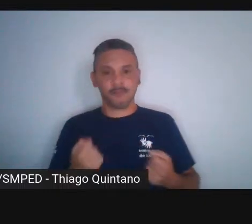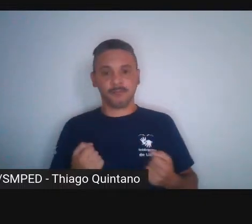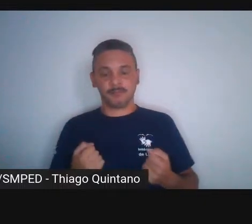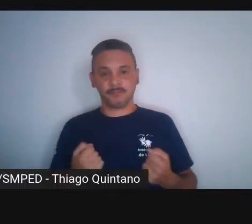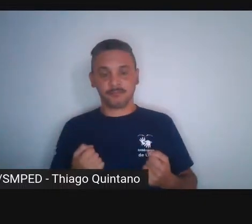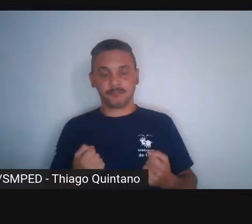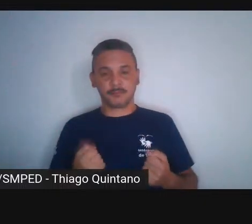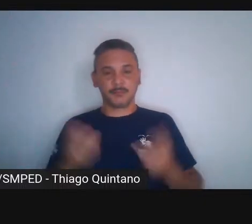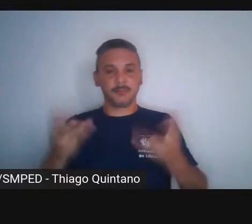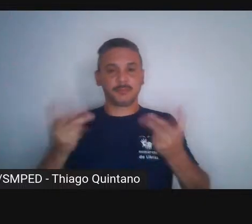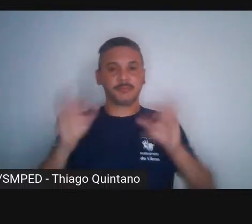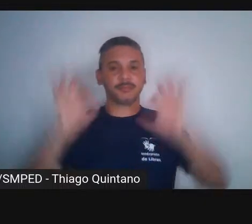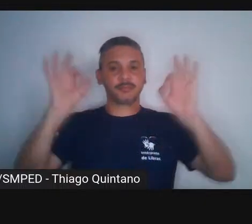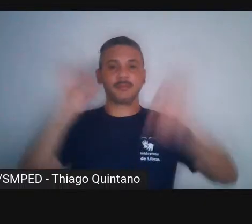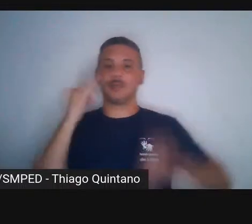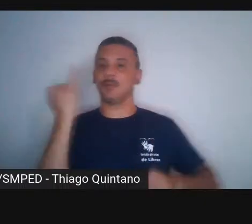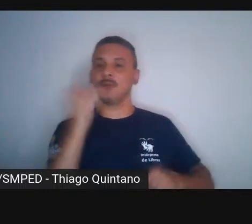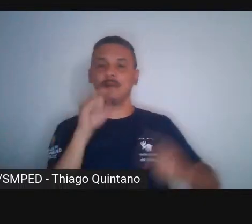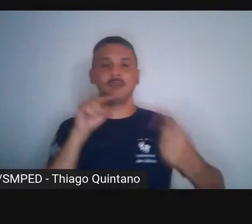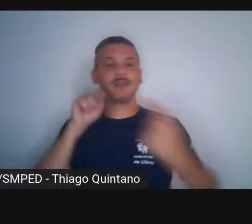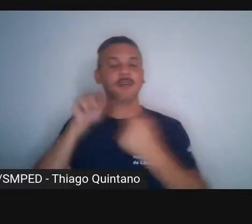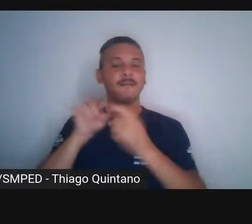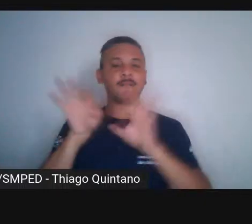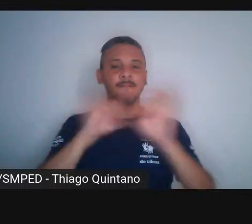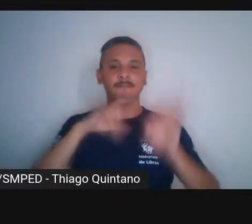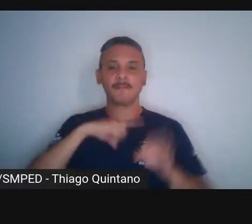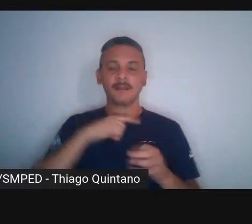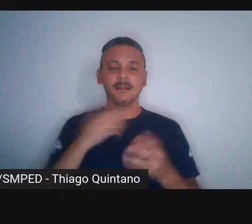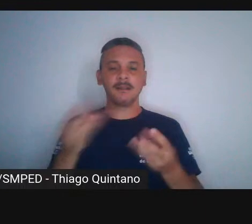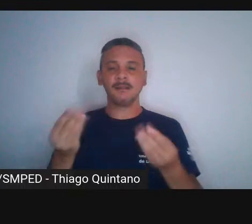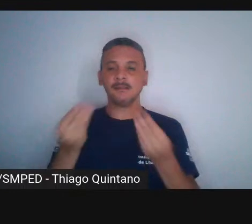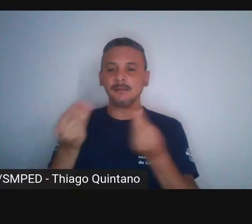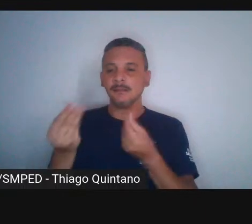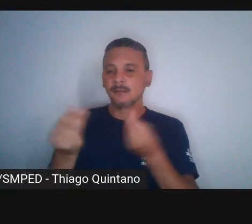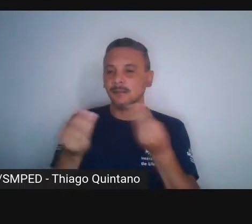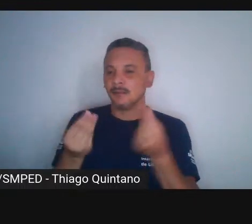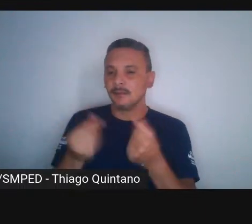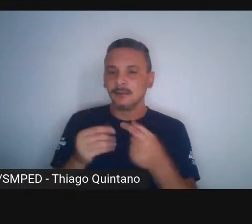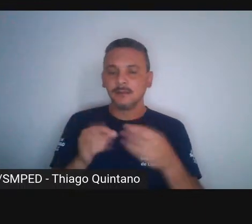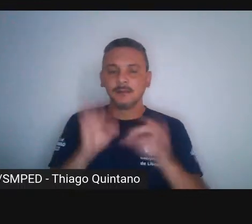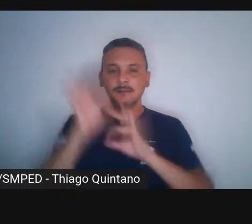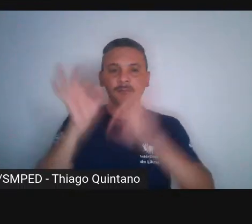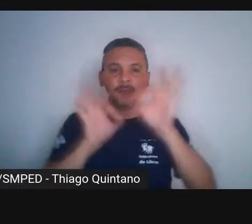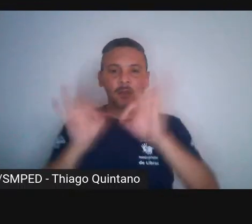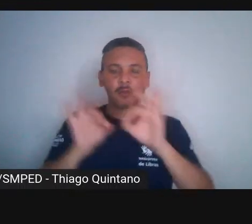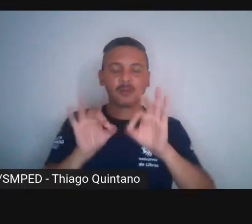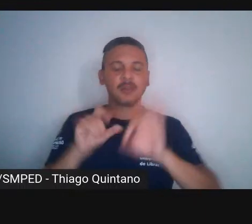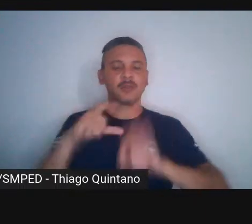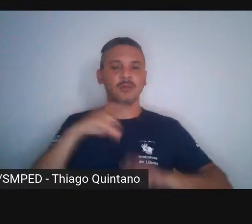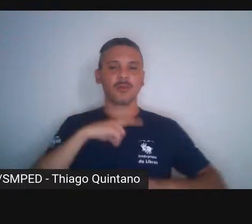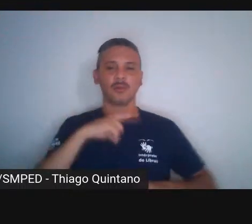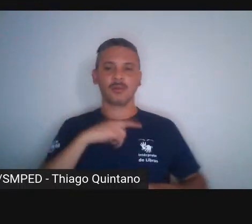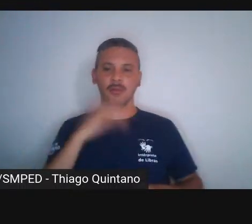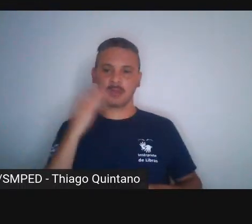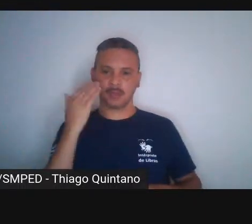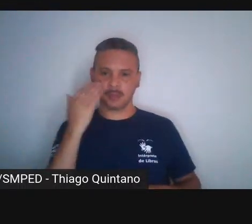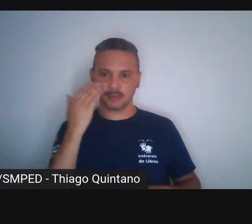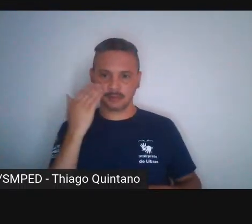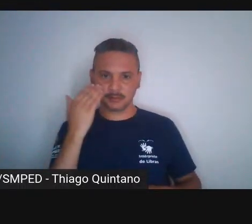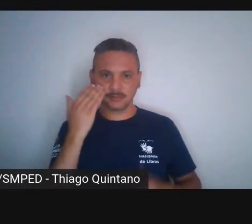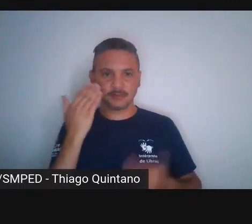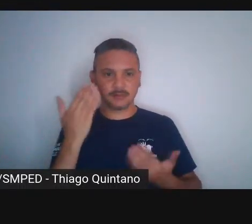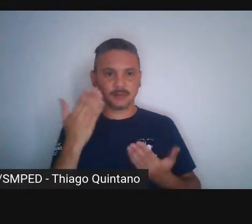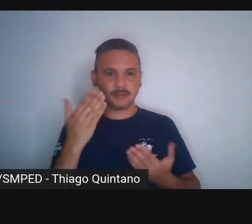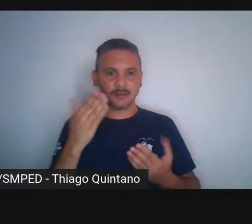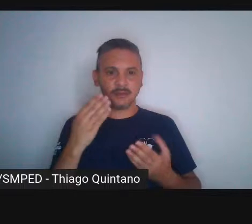versatilidade expositiva, ou tinha, como dizer, tinha uma construção de sua visualidade